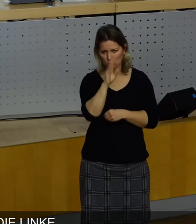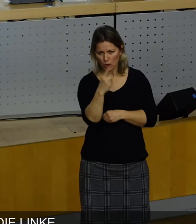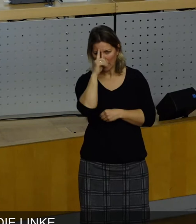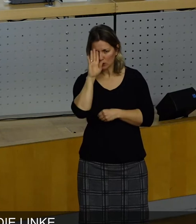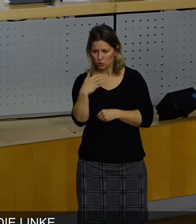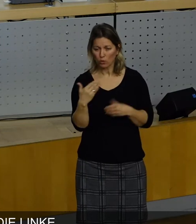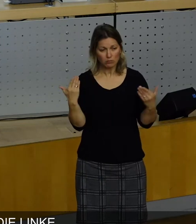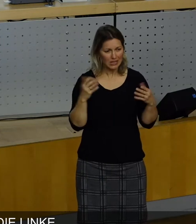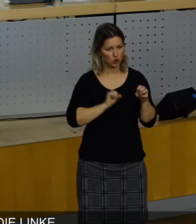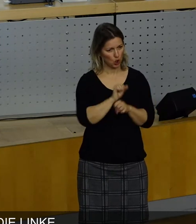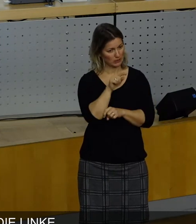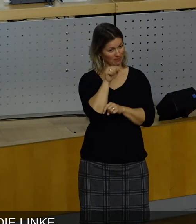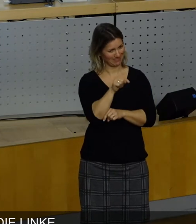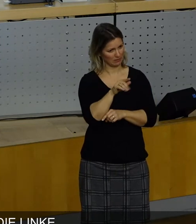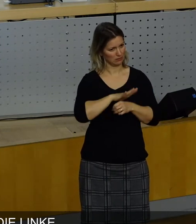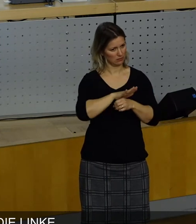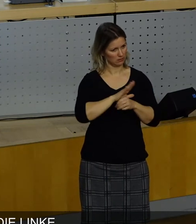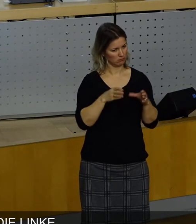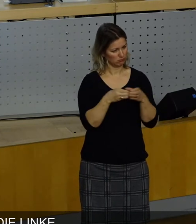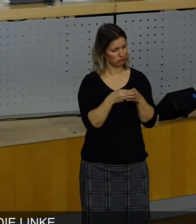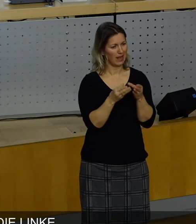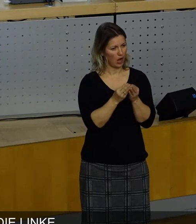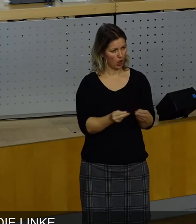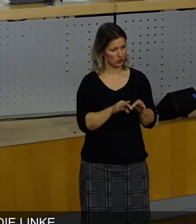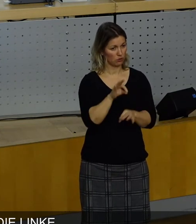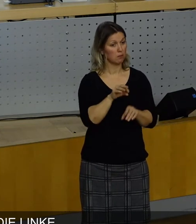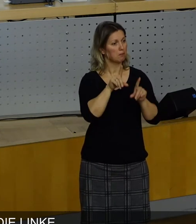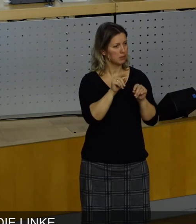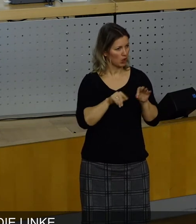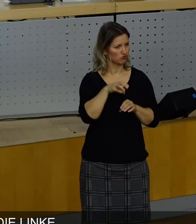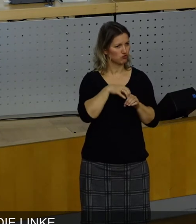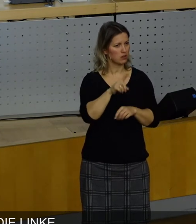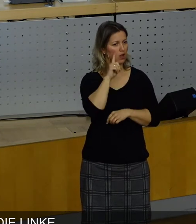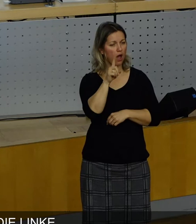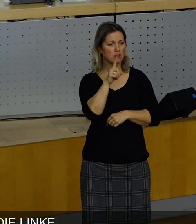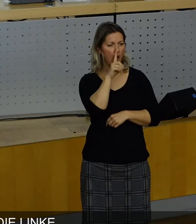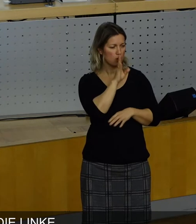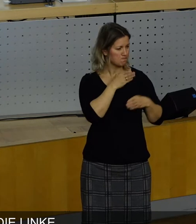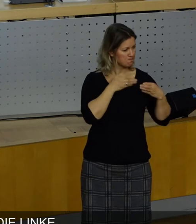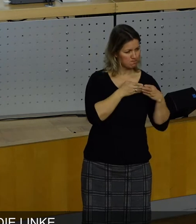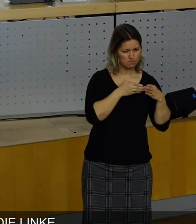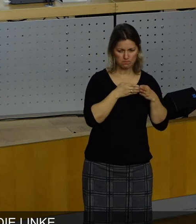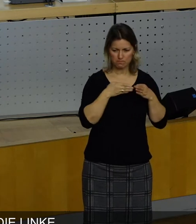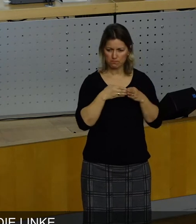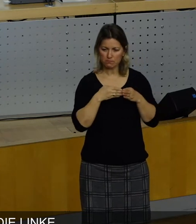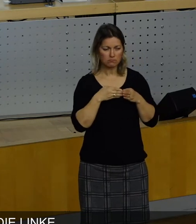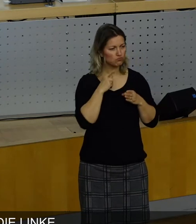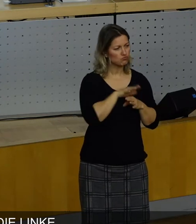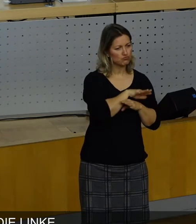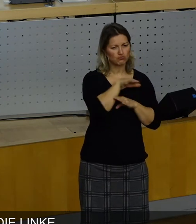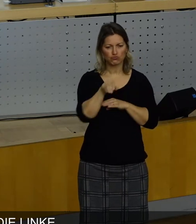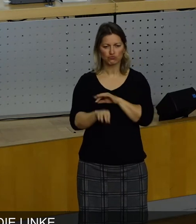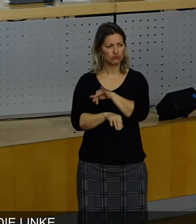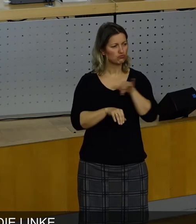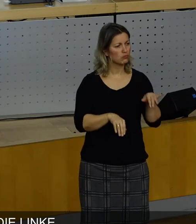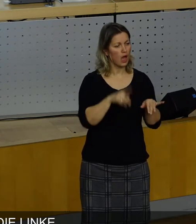dass es hier im Stadtrat möglich ist, auch lagerübergreifend Verantwortung zu